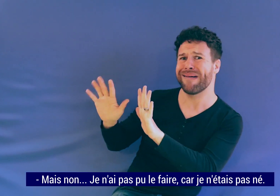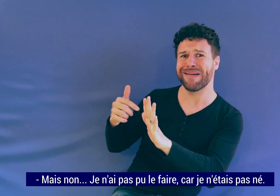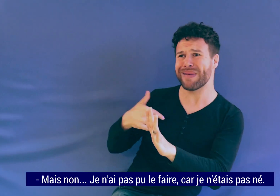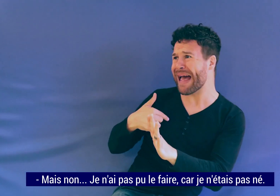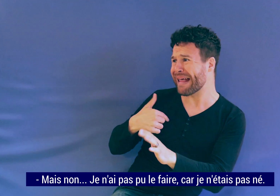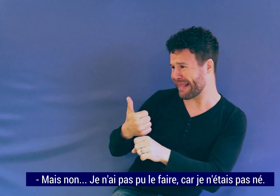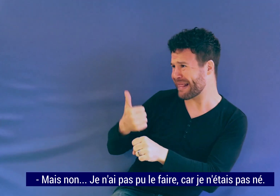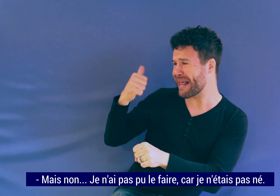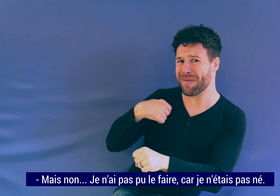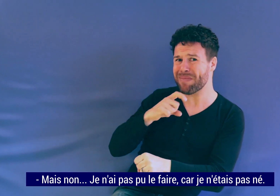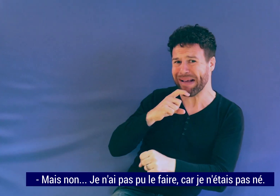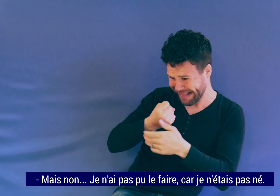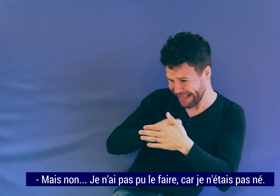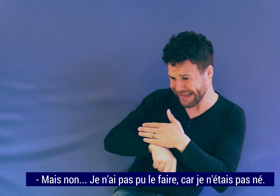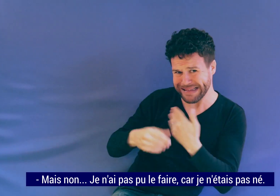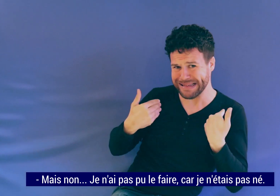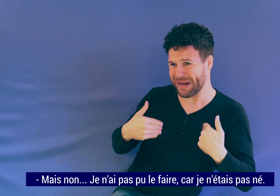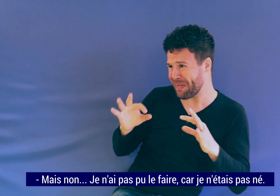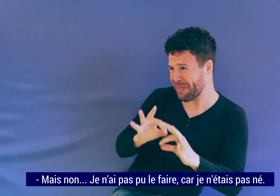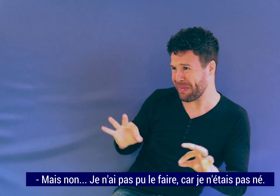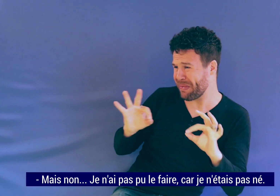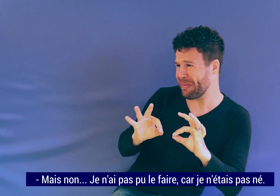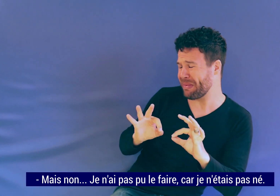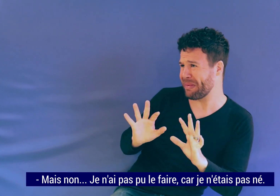Mais non, je n'ai pas pu le faire, car je n'étais pas née.